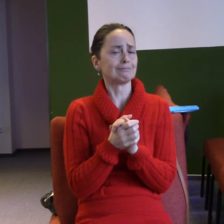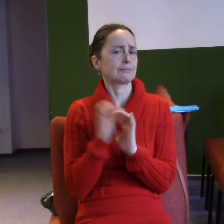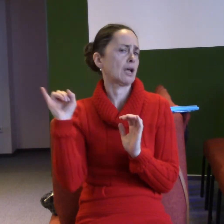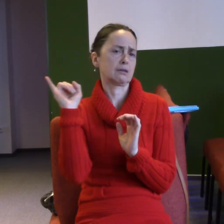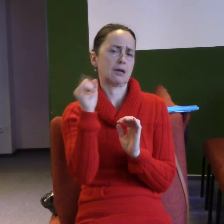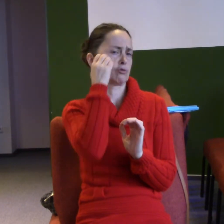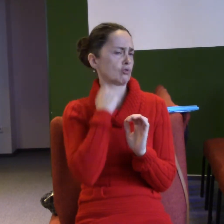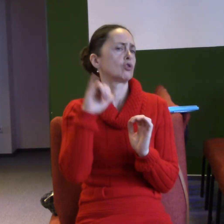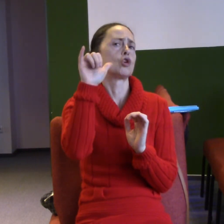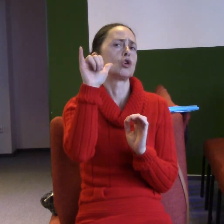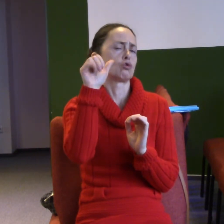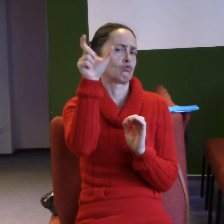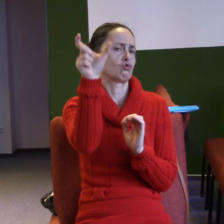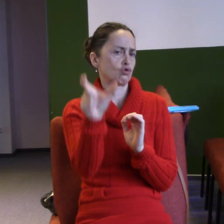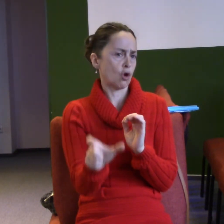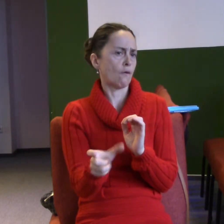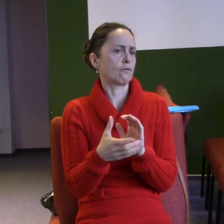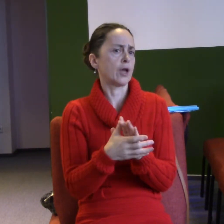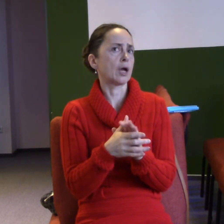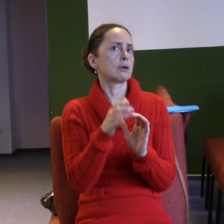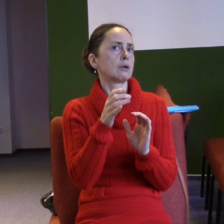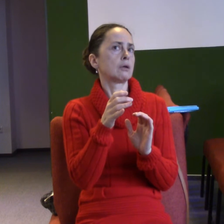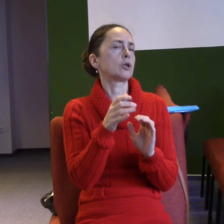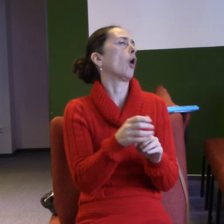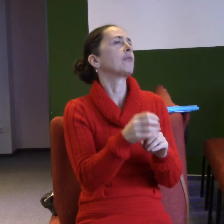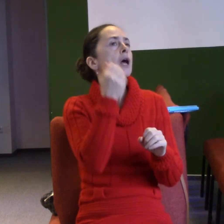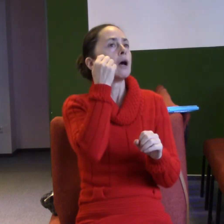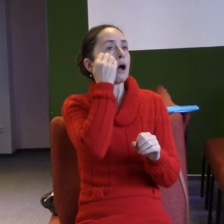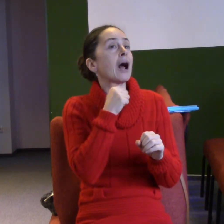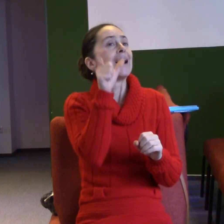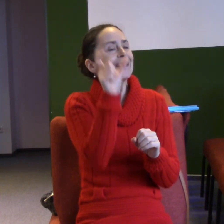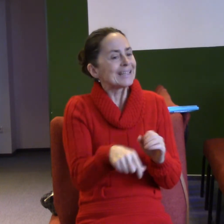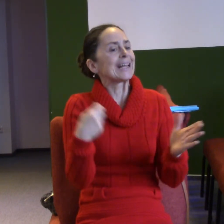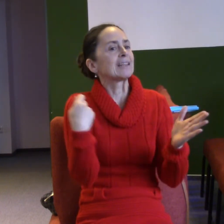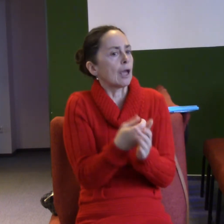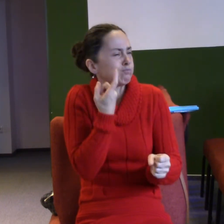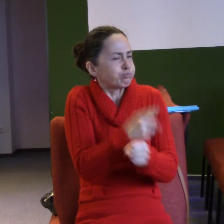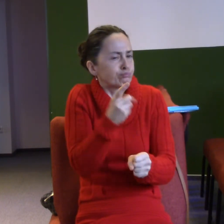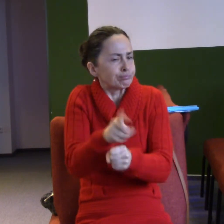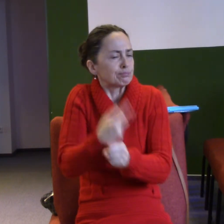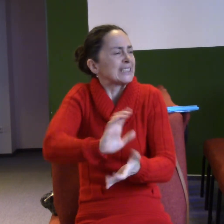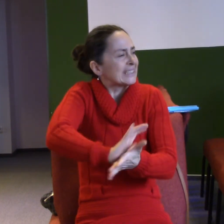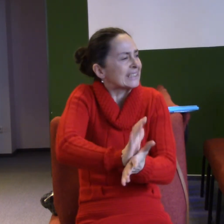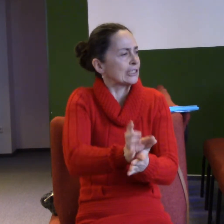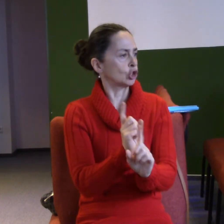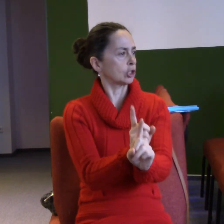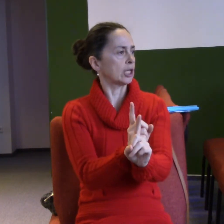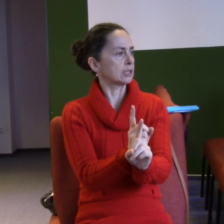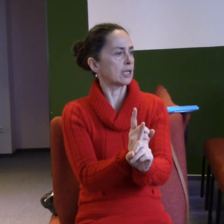kteří mučí křesťany, kteří je zabíjeli i dneska zabíjejí. Otázka, kterou si lidé kladou, když vidí křesťany,